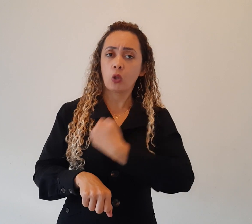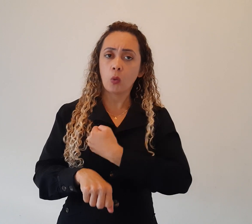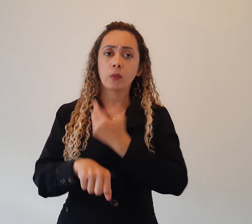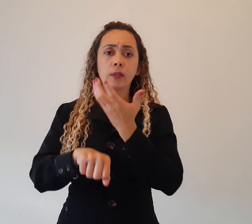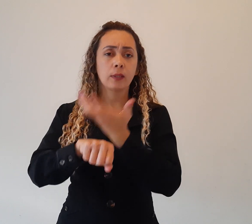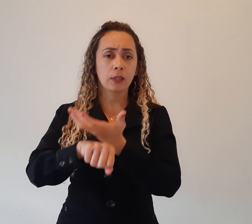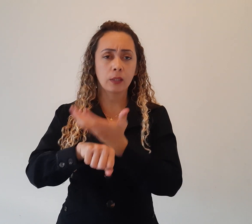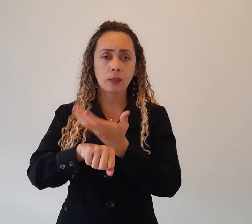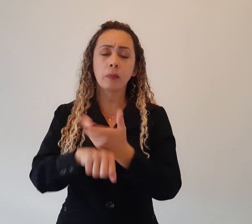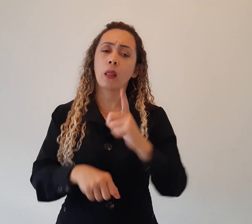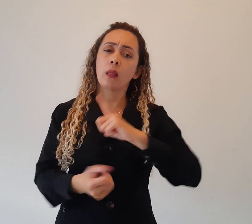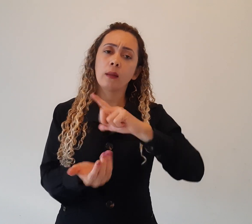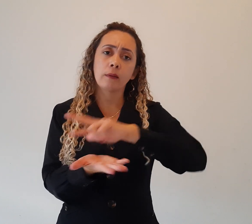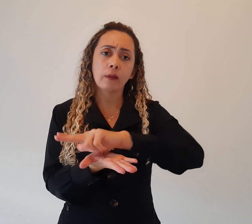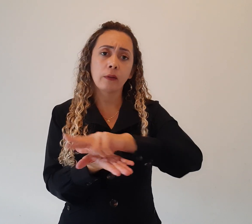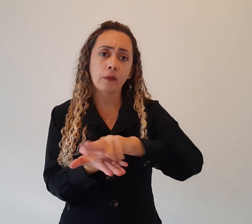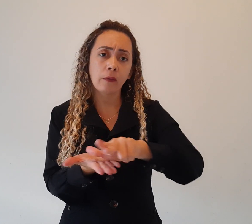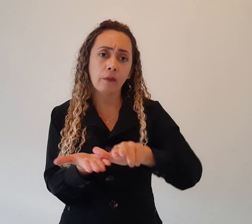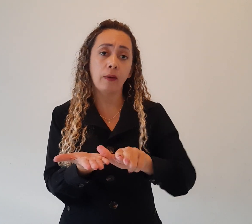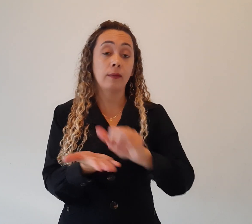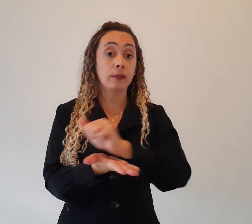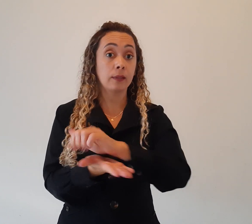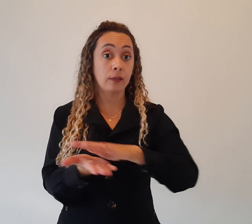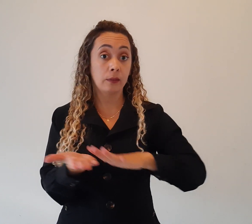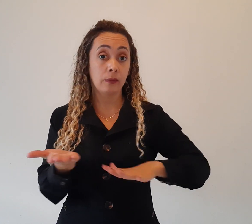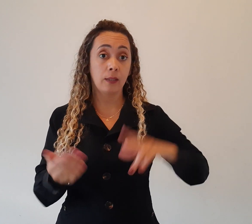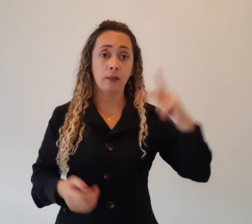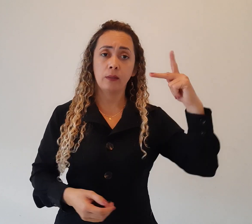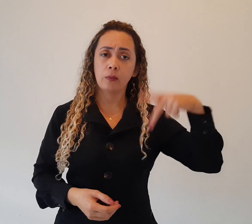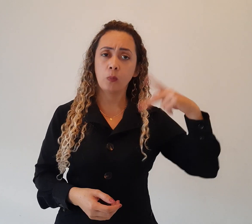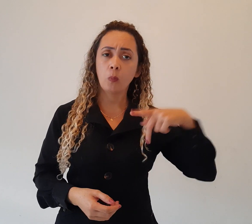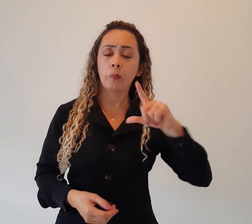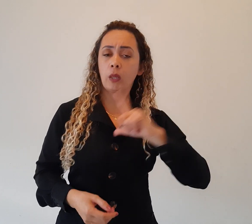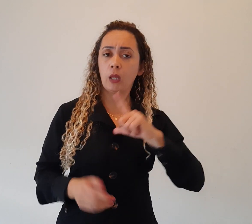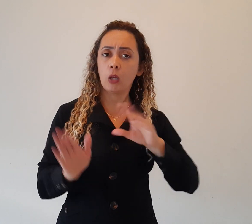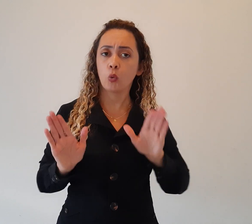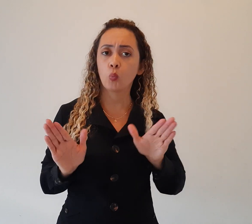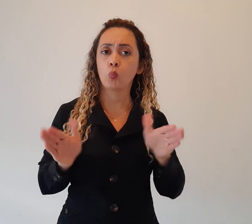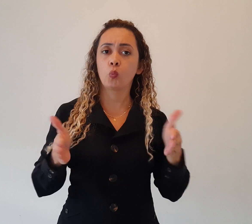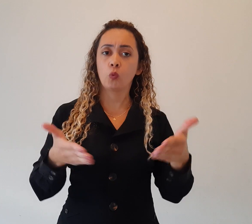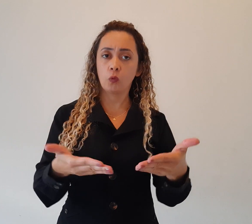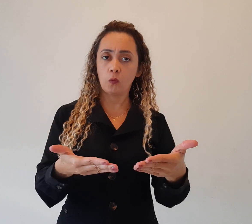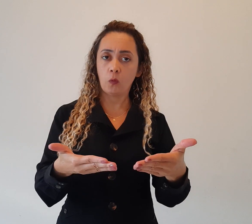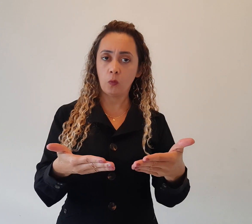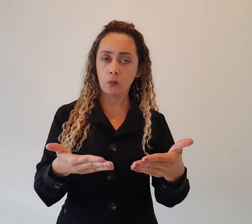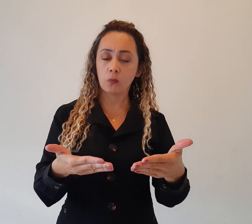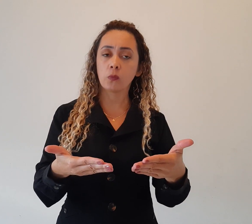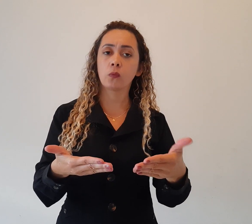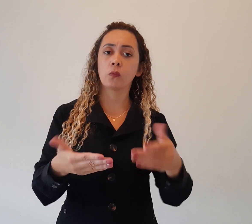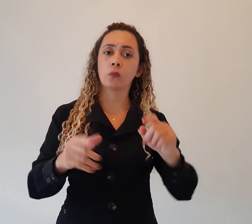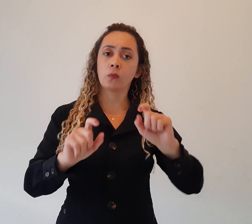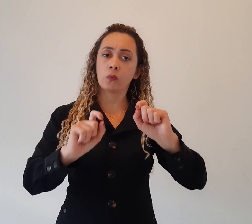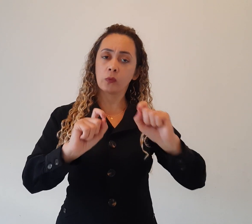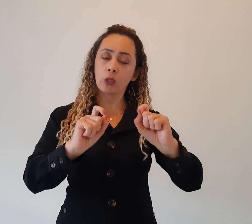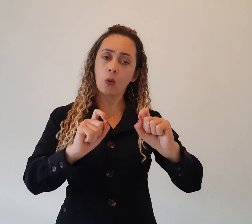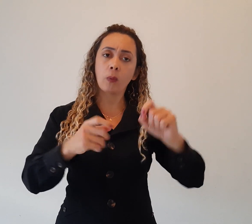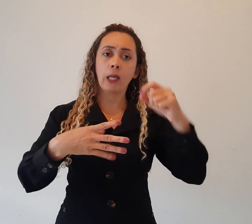atividades avaliativas. Nós teremos os foros, que acontecerão na cada unidade, são